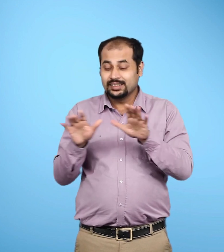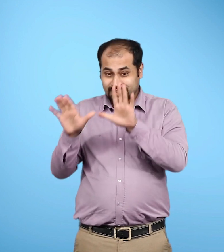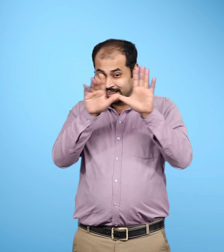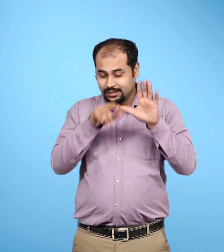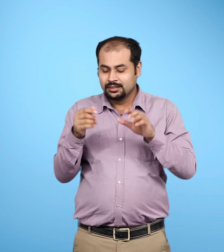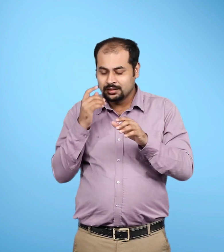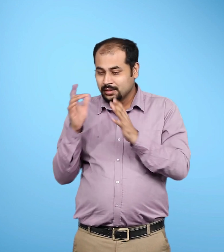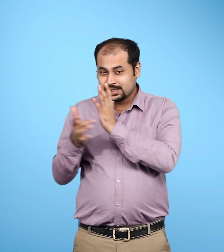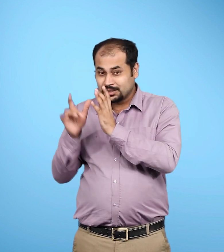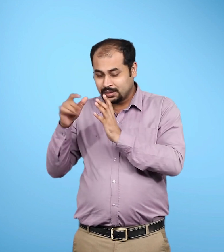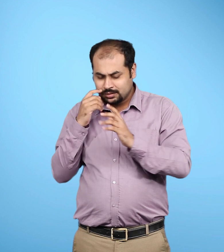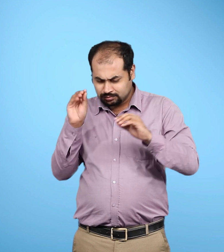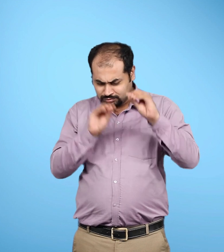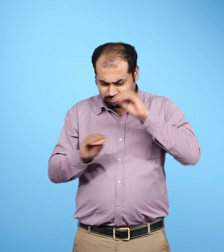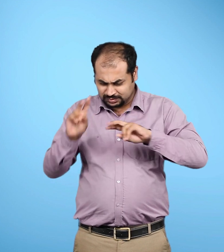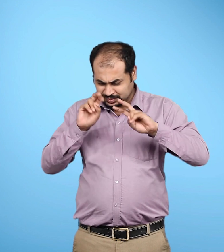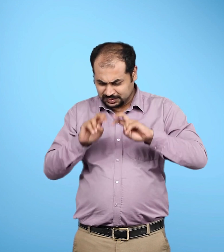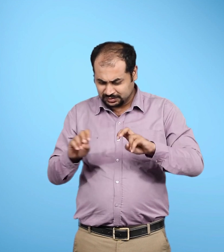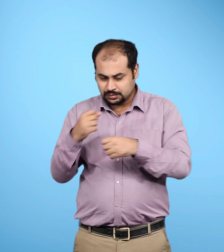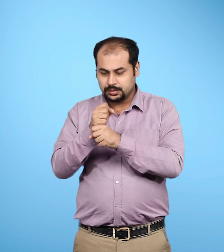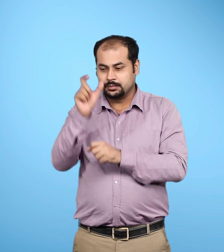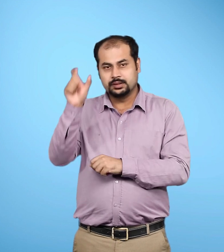मानव निर्मित उपग्रह एक क्रित्रिम पिंड है